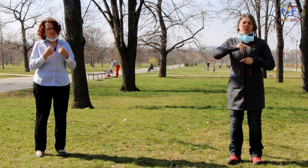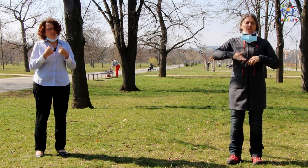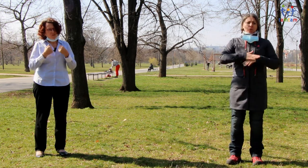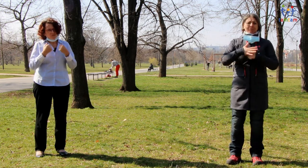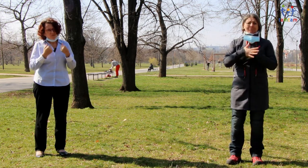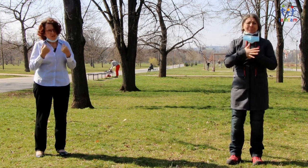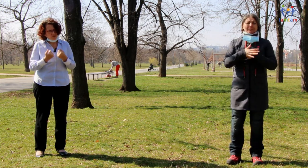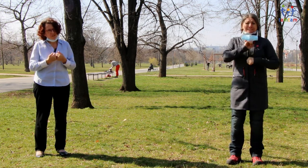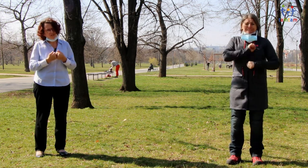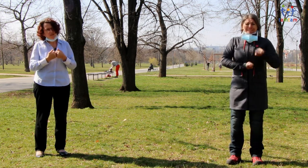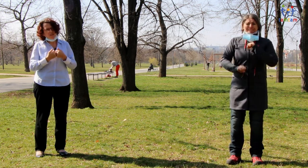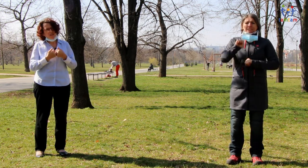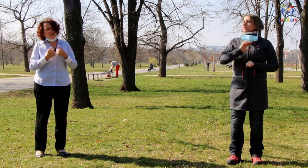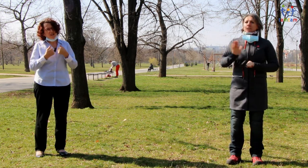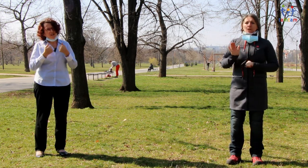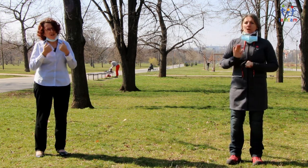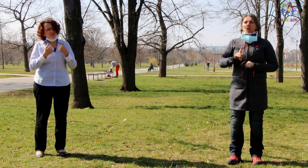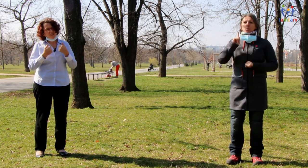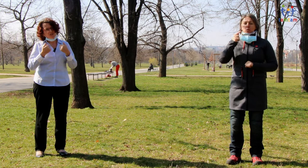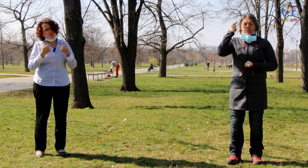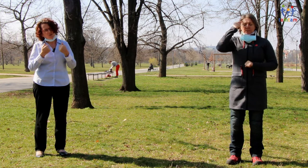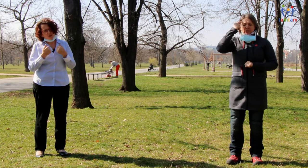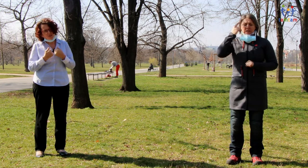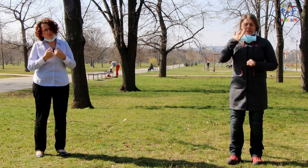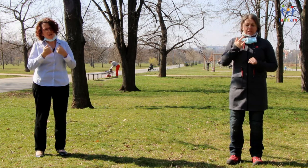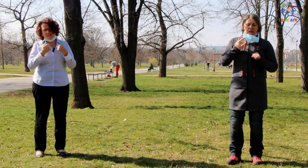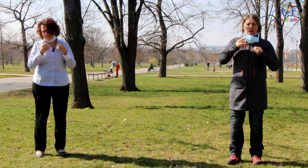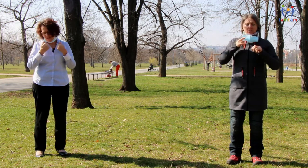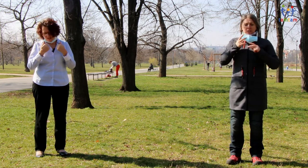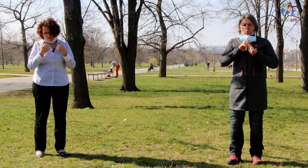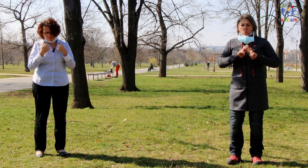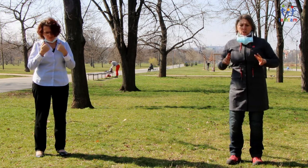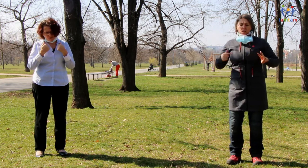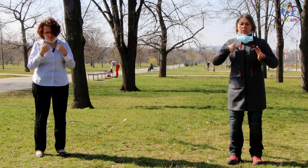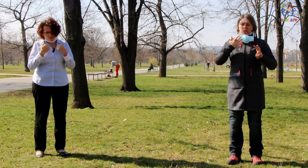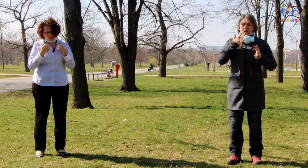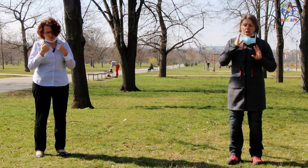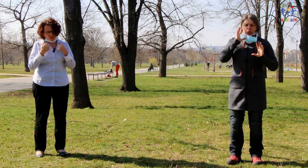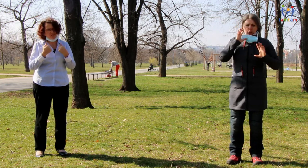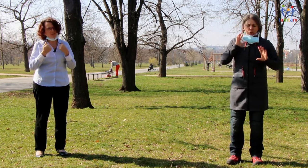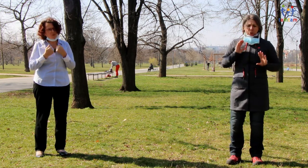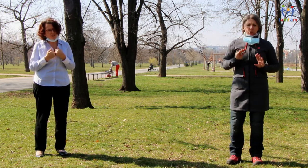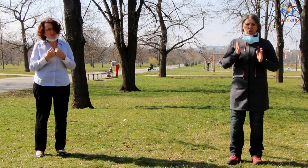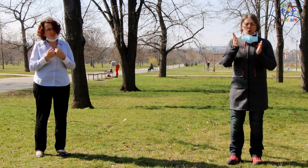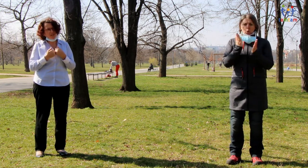pracovat s nimi a vlastně uklidňovat a ladit se pozitivně.